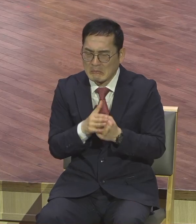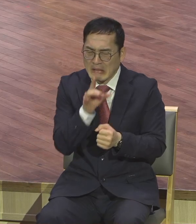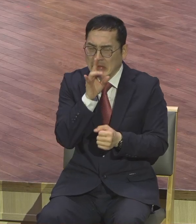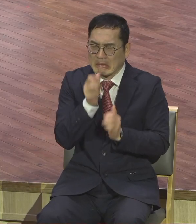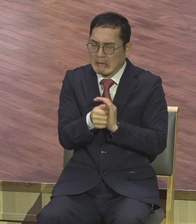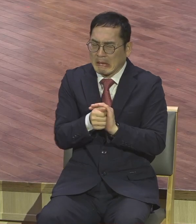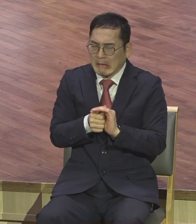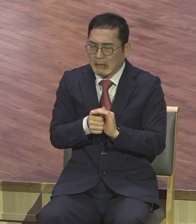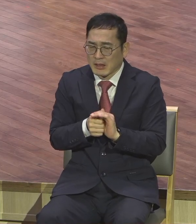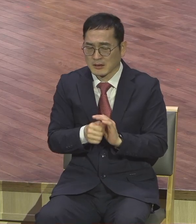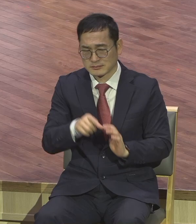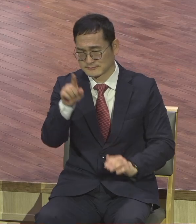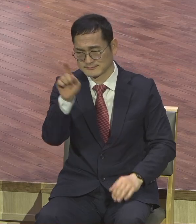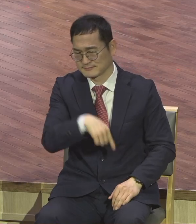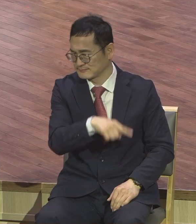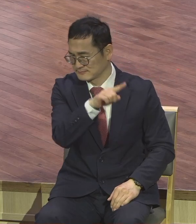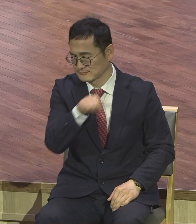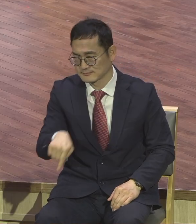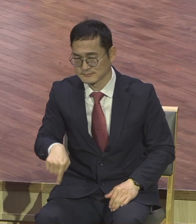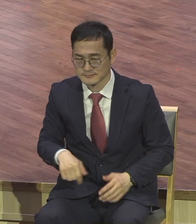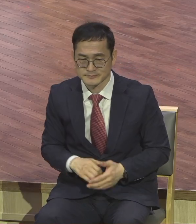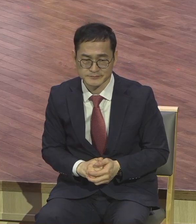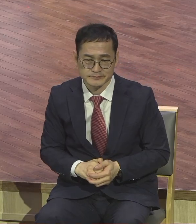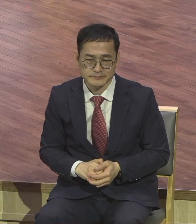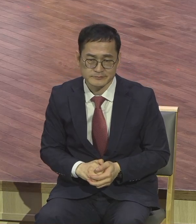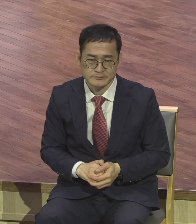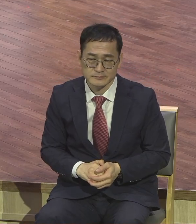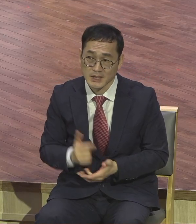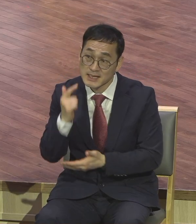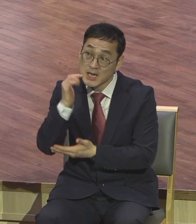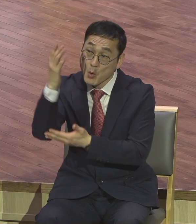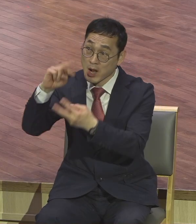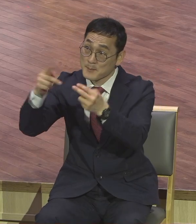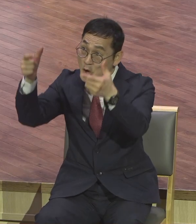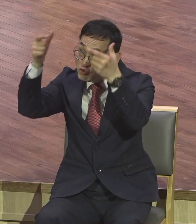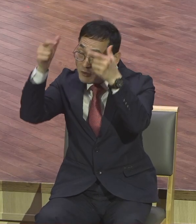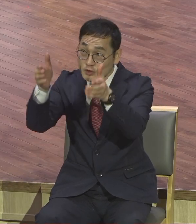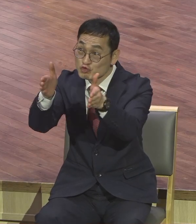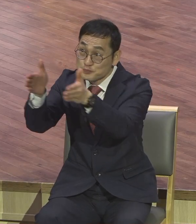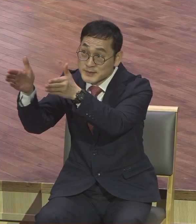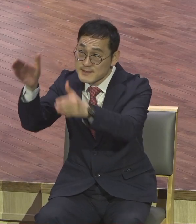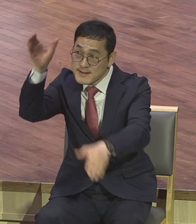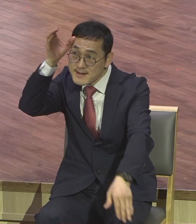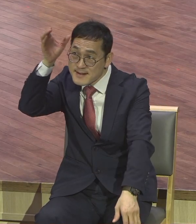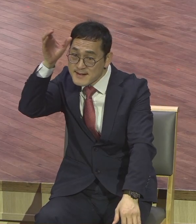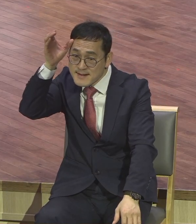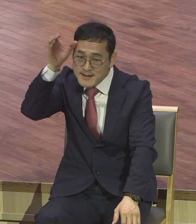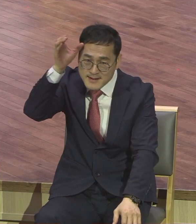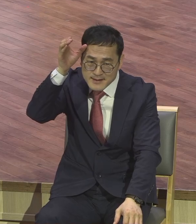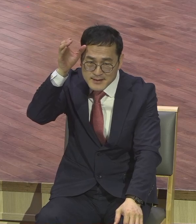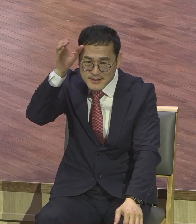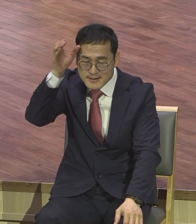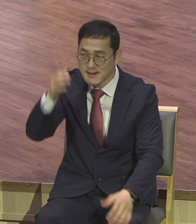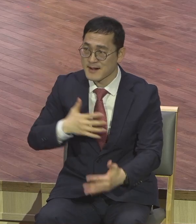그거 다 틀린 말이에요. 우리에게 영광인 멜리원 예비했다는 사실을 기억할 때마다 가슴이 뜨거워지고